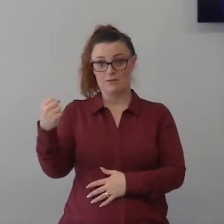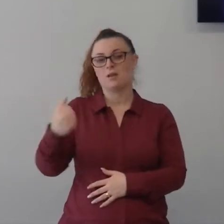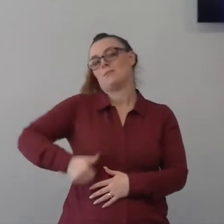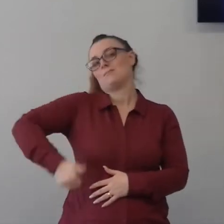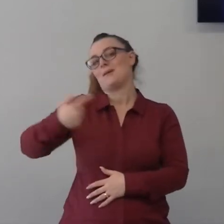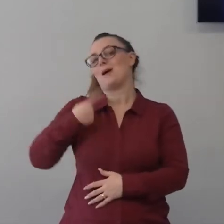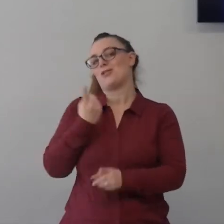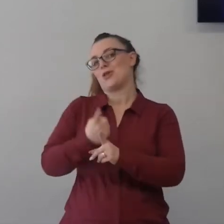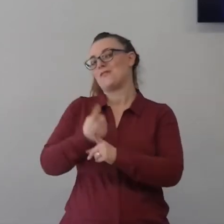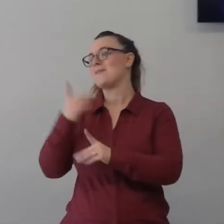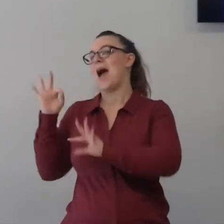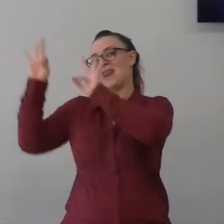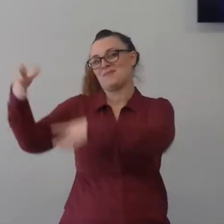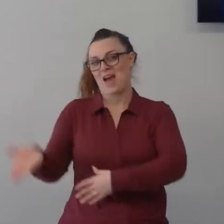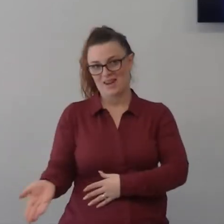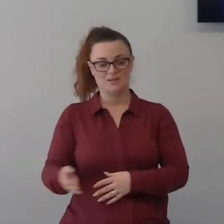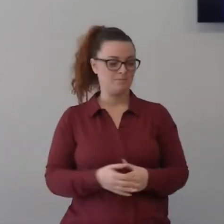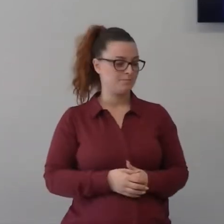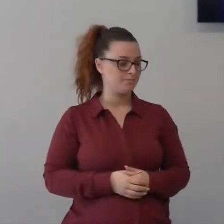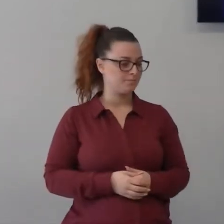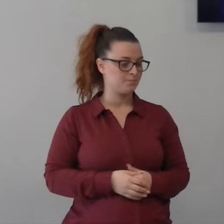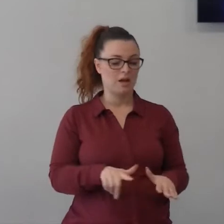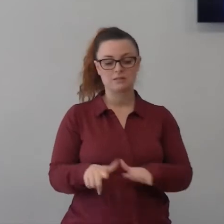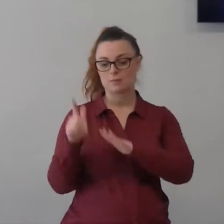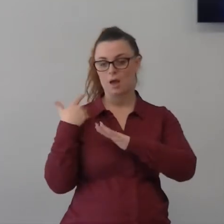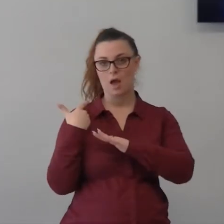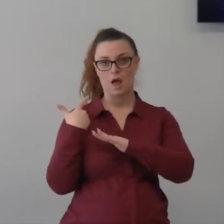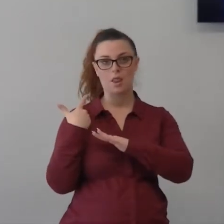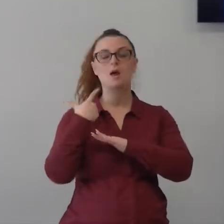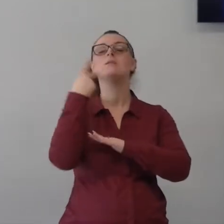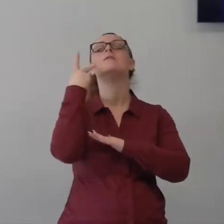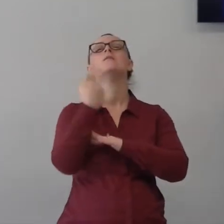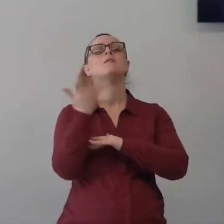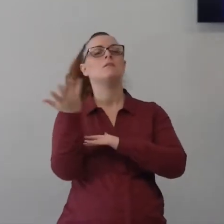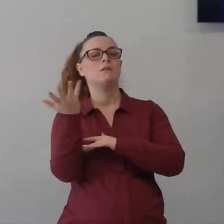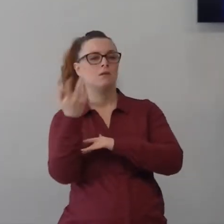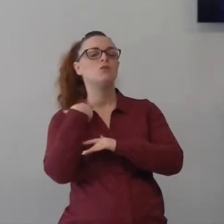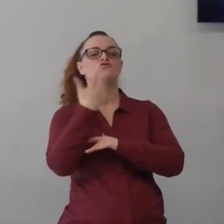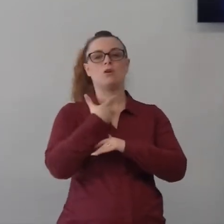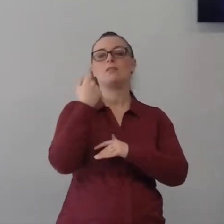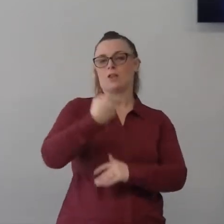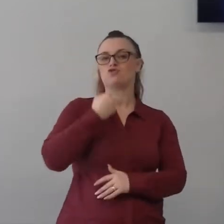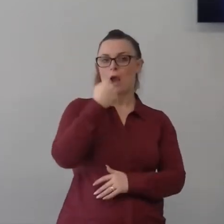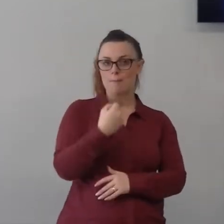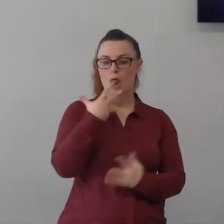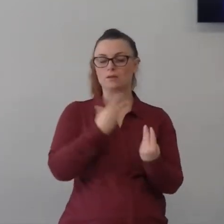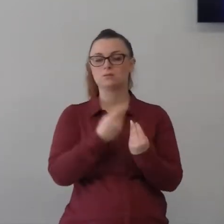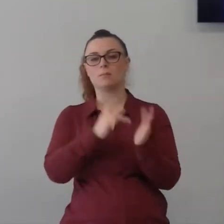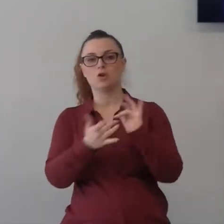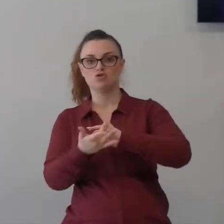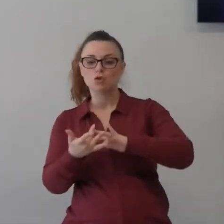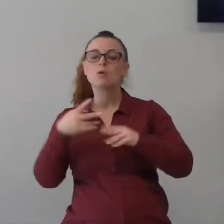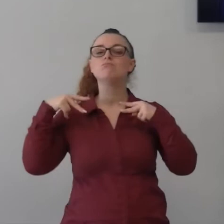la volta scorsa abbiamo visto un episodio dove i discepoli stavano accompagnando Gesù durante una